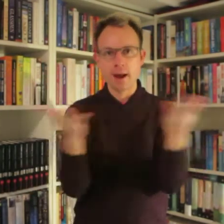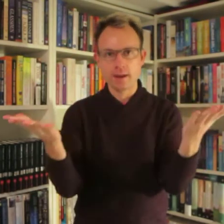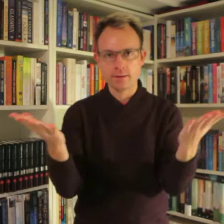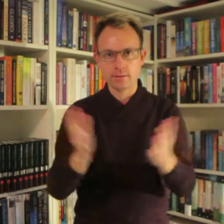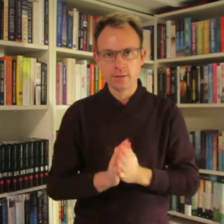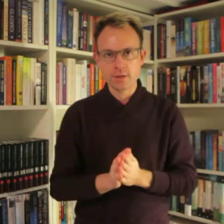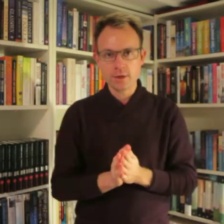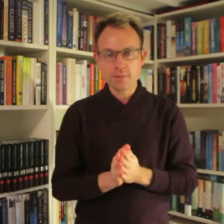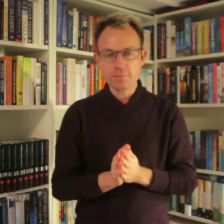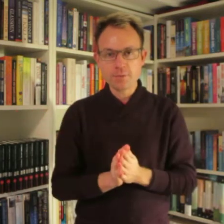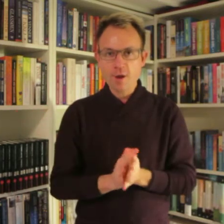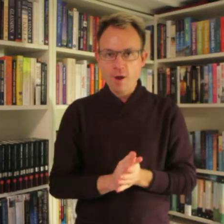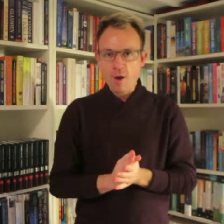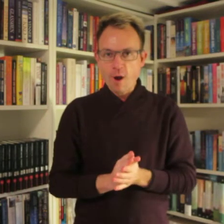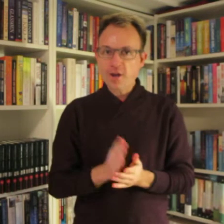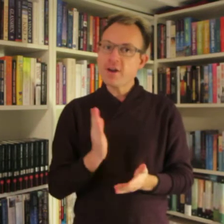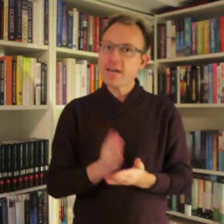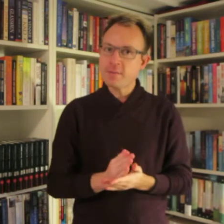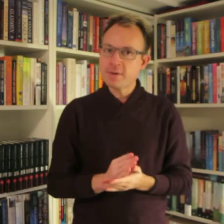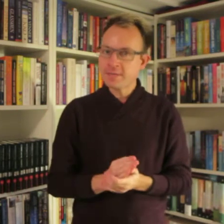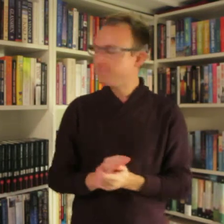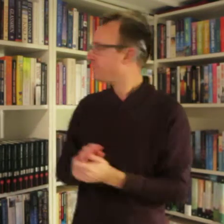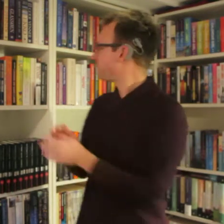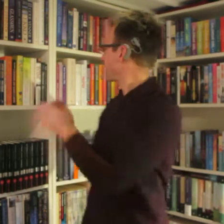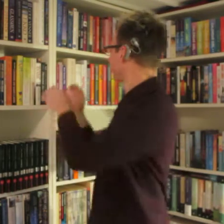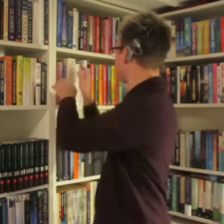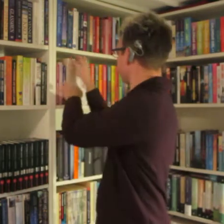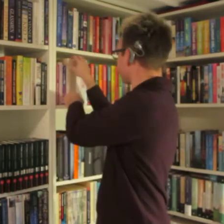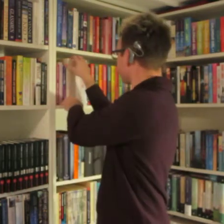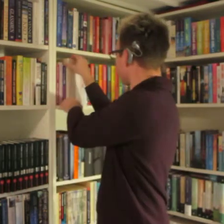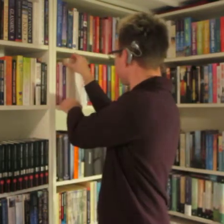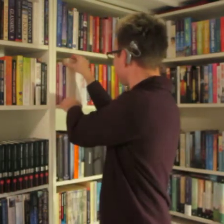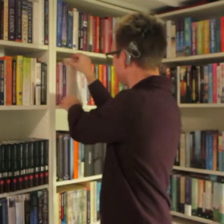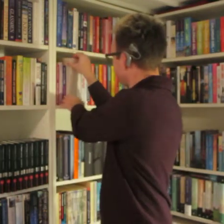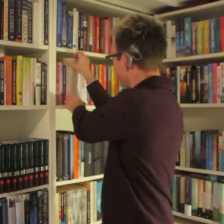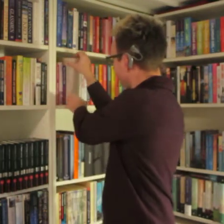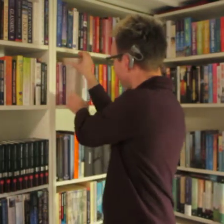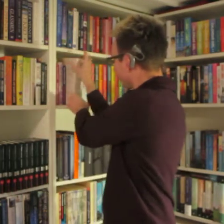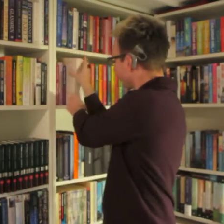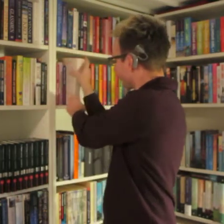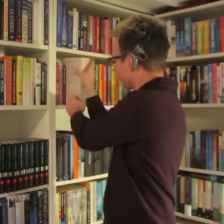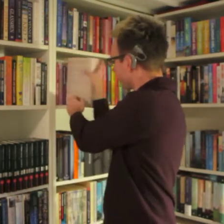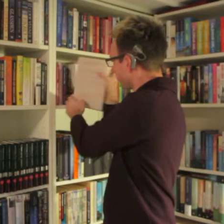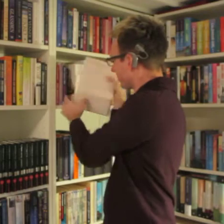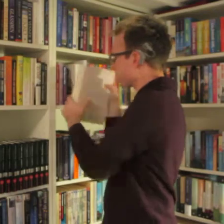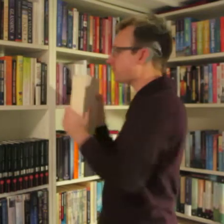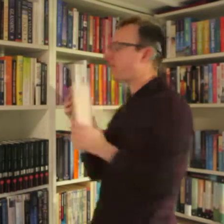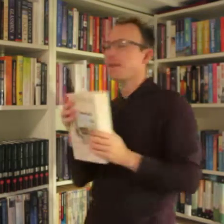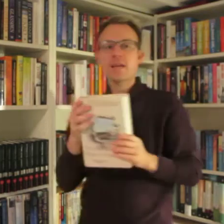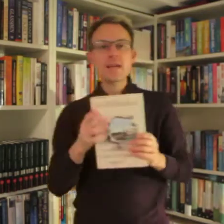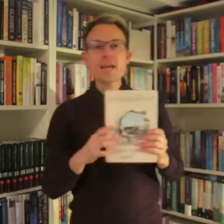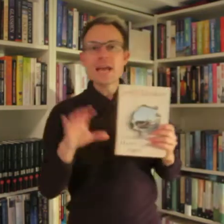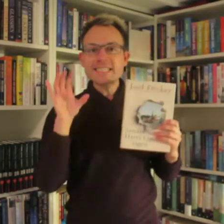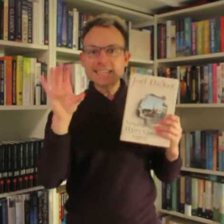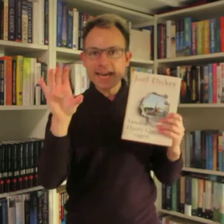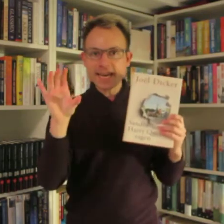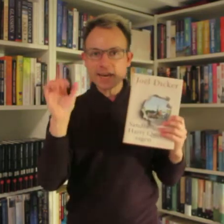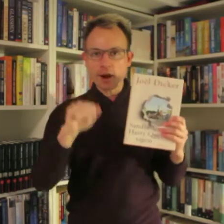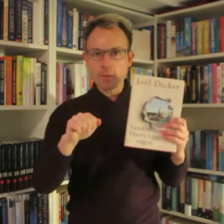andre. Og det var nemlig, særlig en om